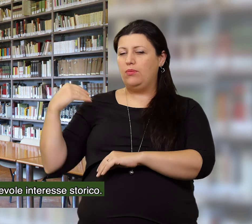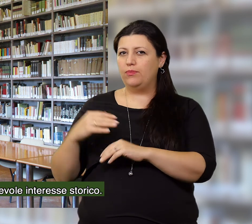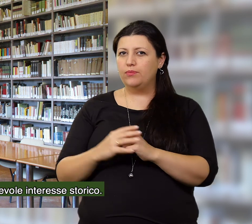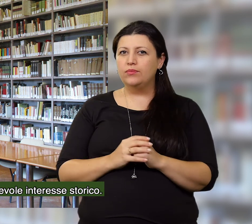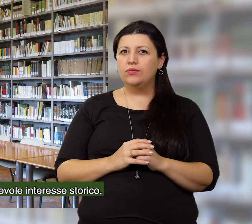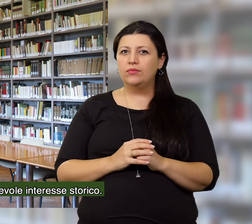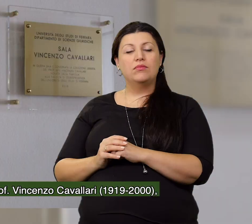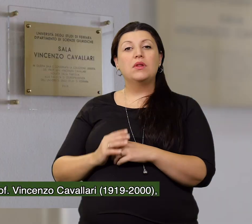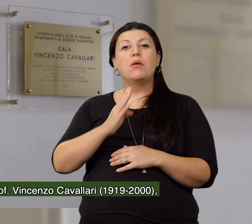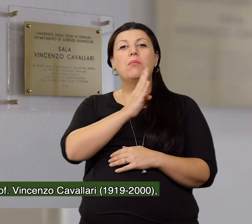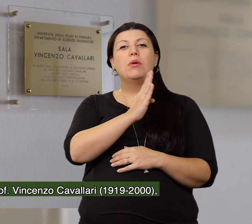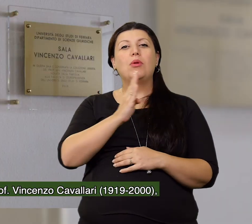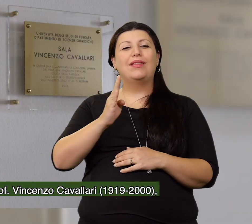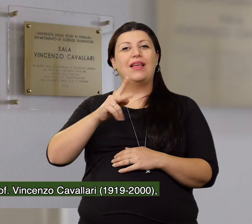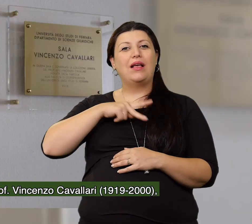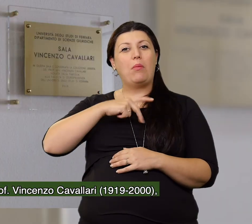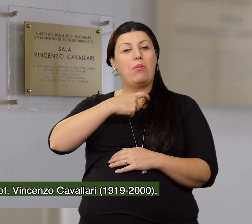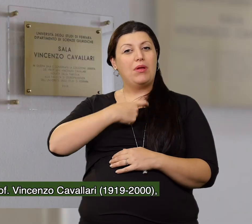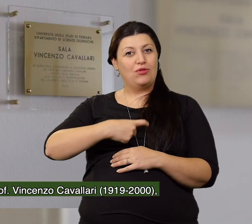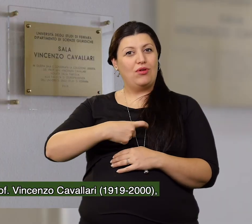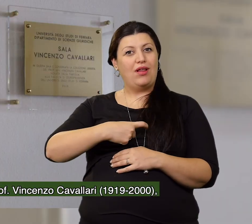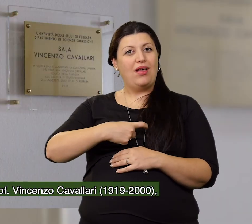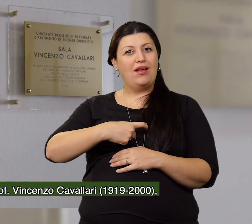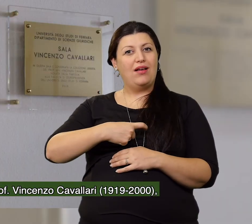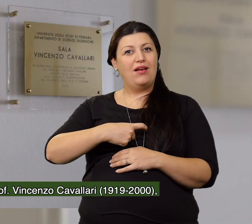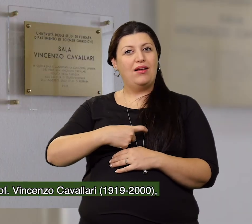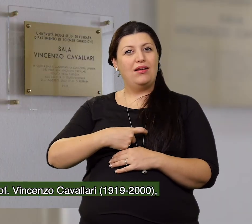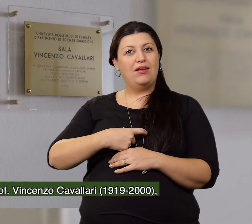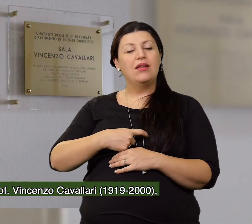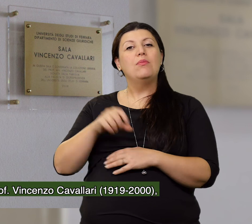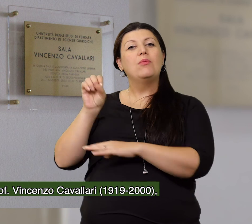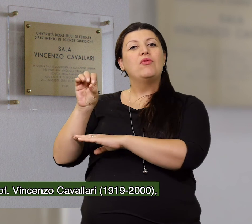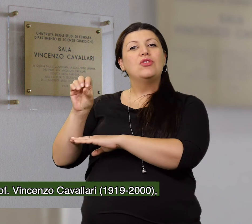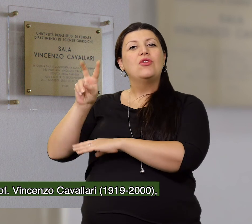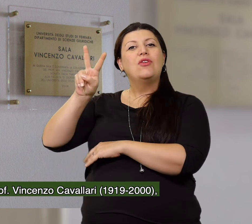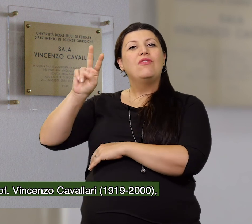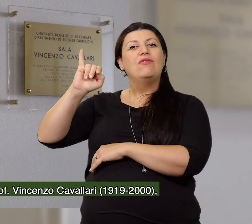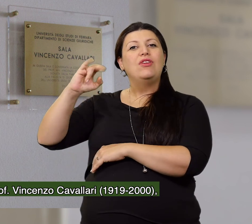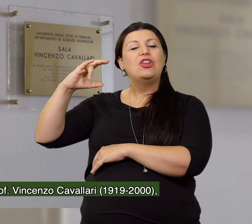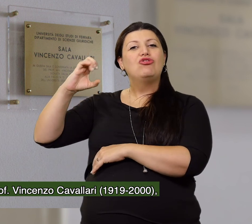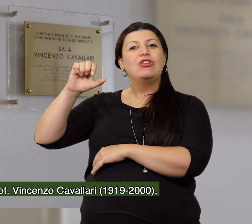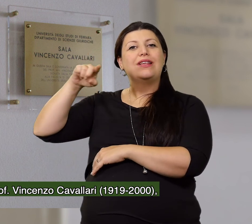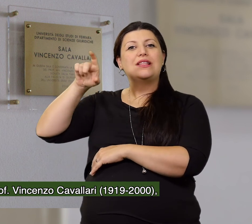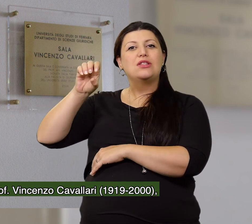storico. La biblioteca personale del professor Vincenzo Cavallari,